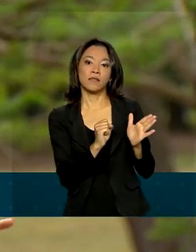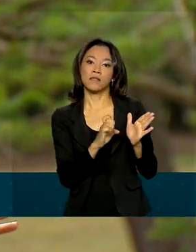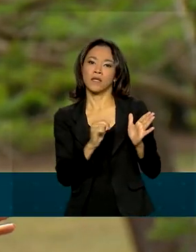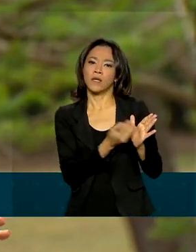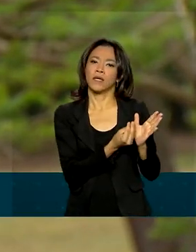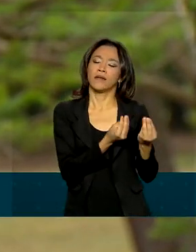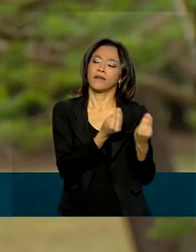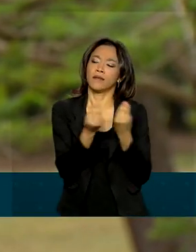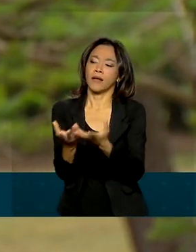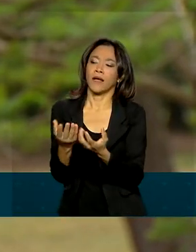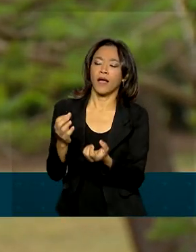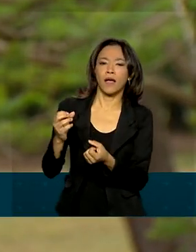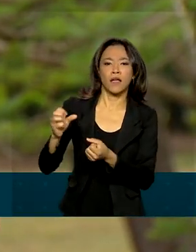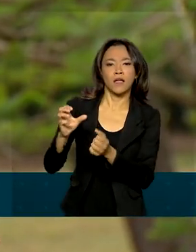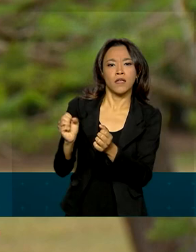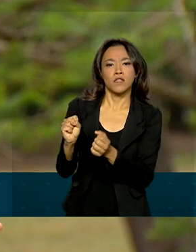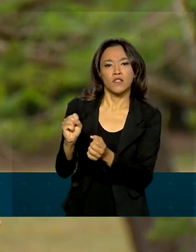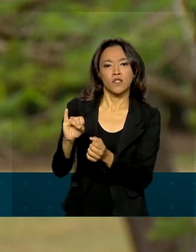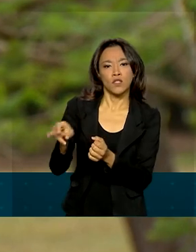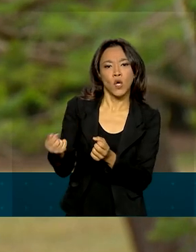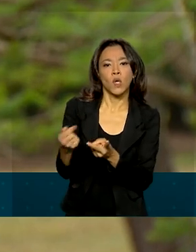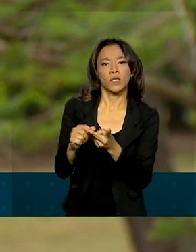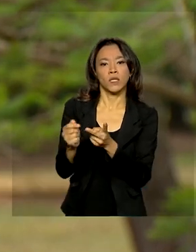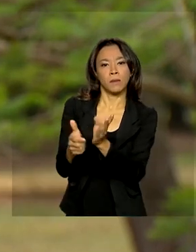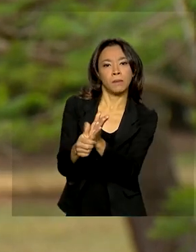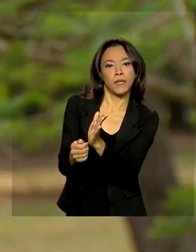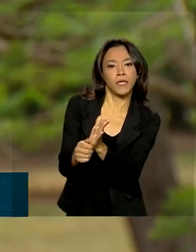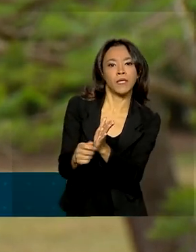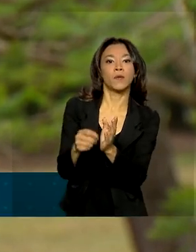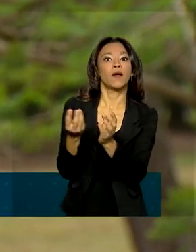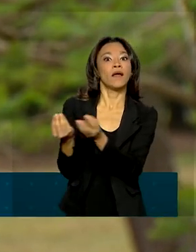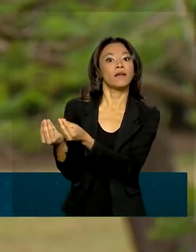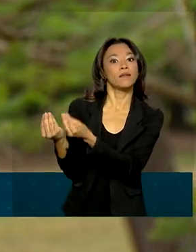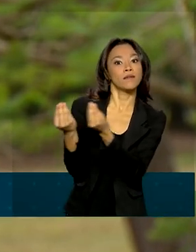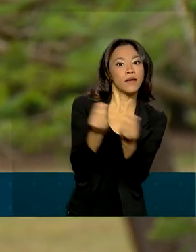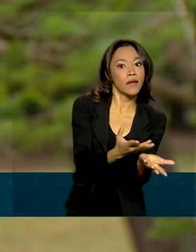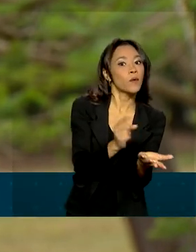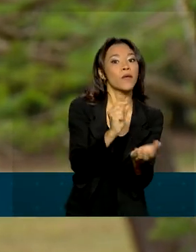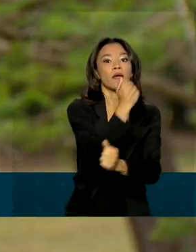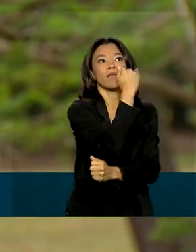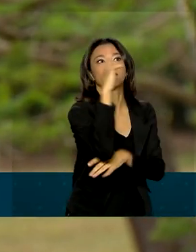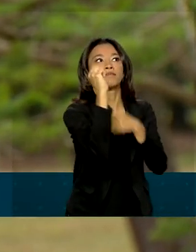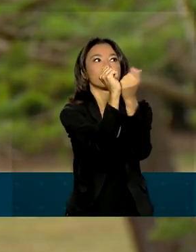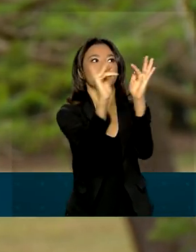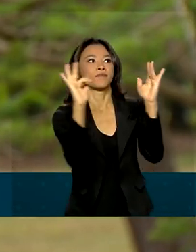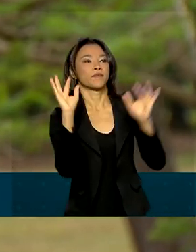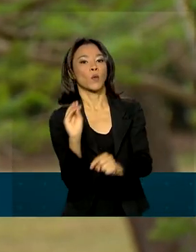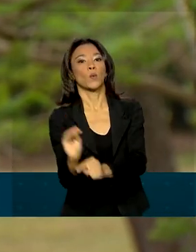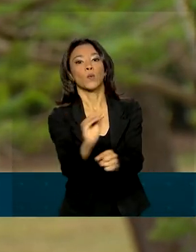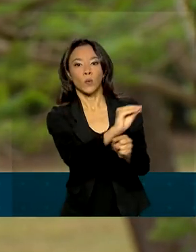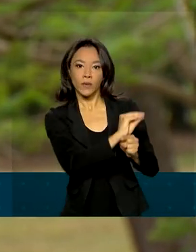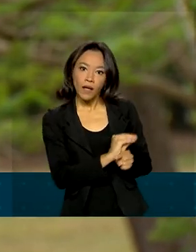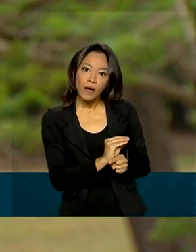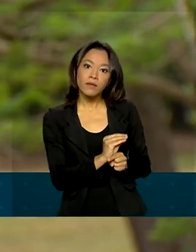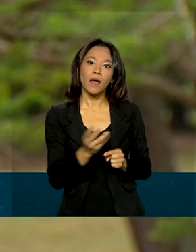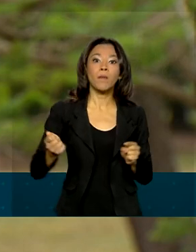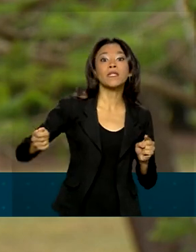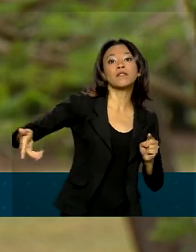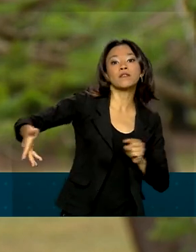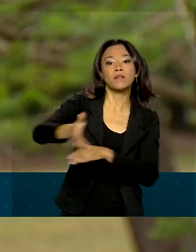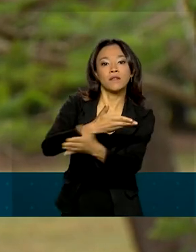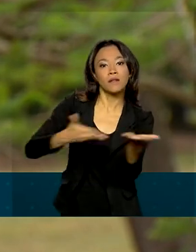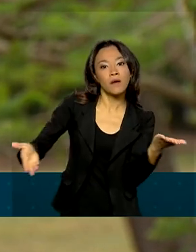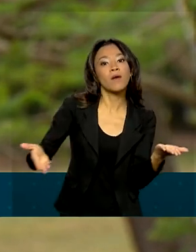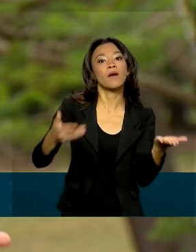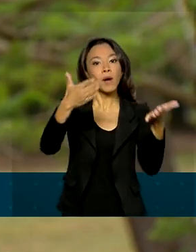soja, milho ou qualquer produto rural, ele entregaria a floresta nativa preservada, em pé. Então esse instrumento seria